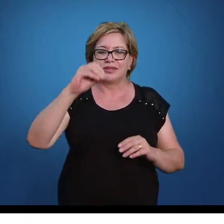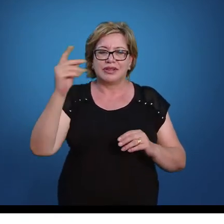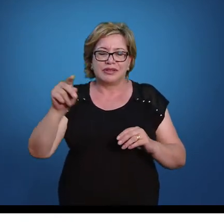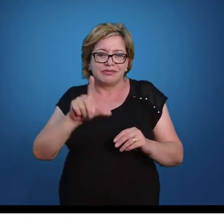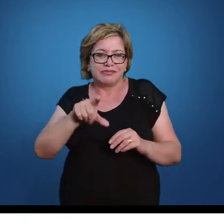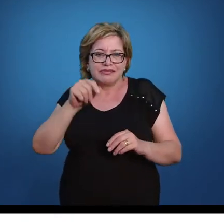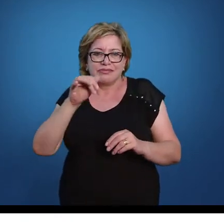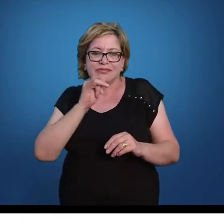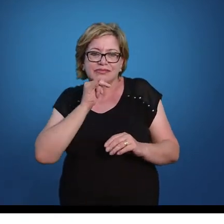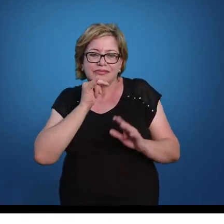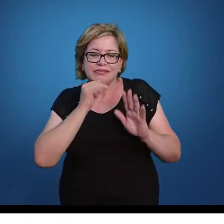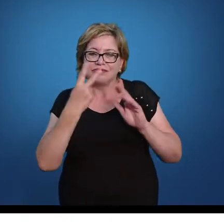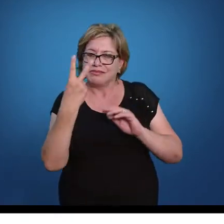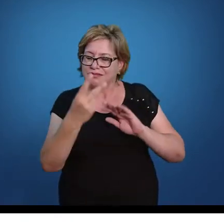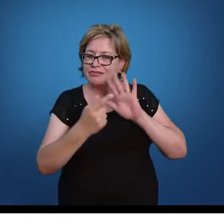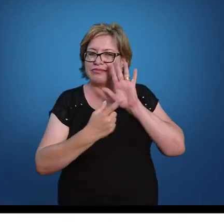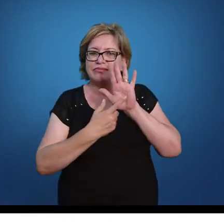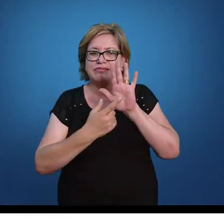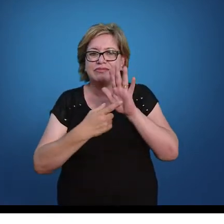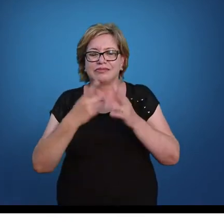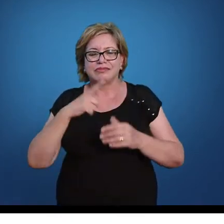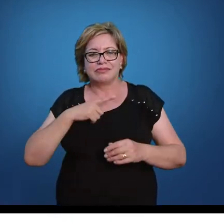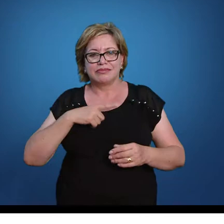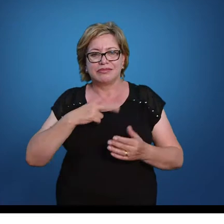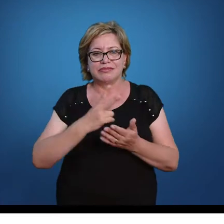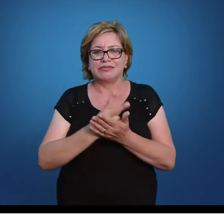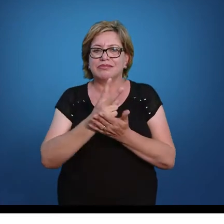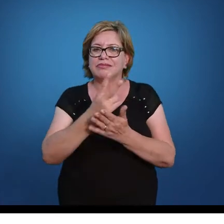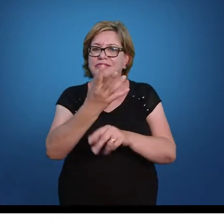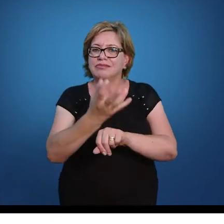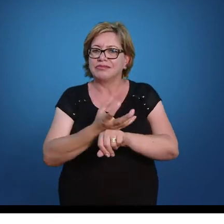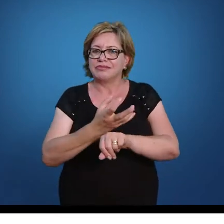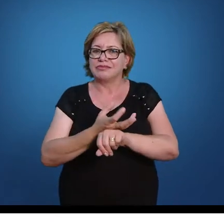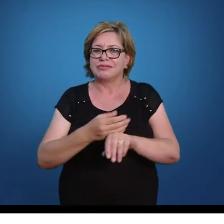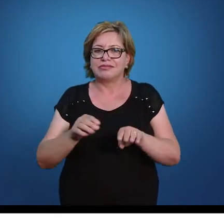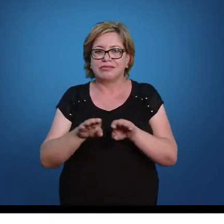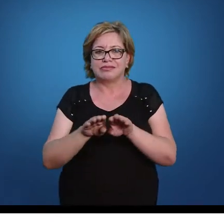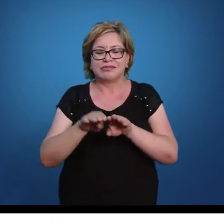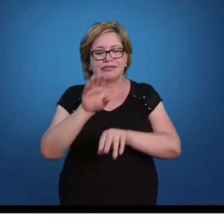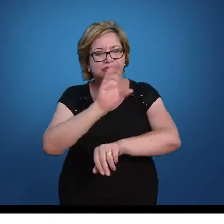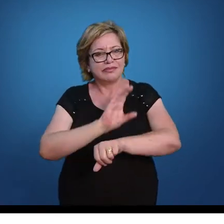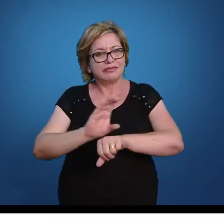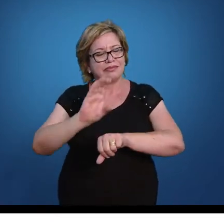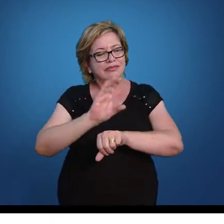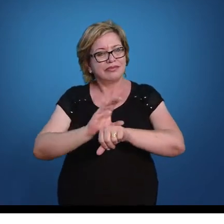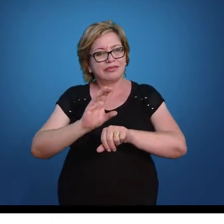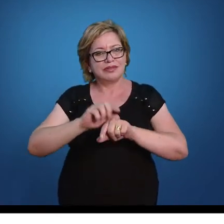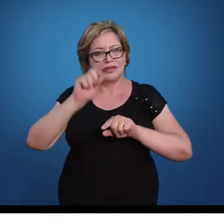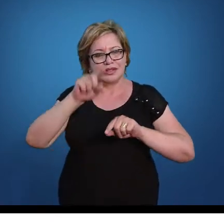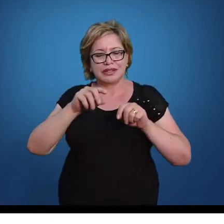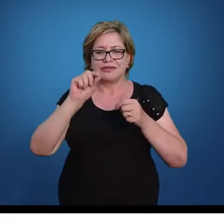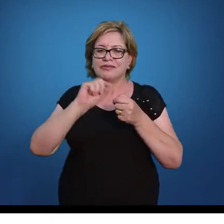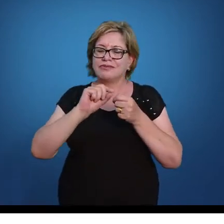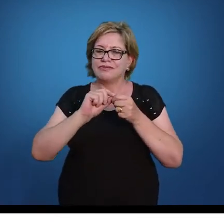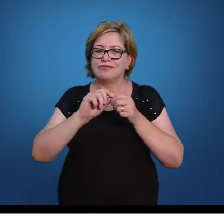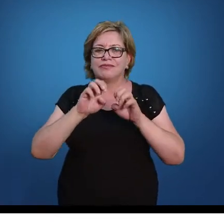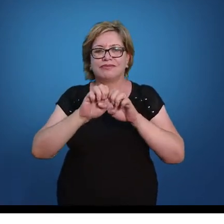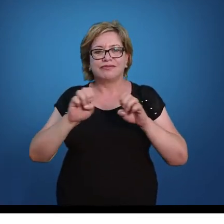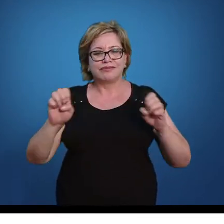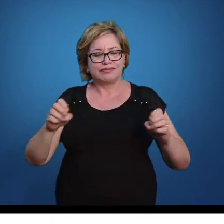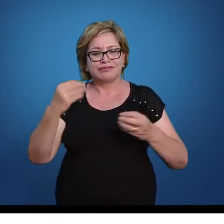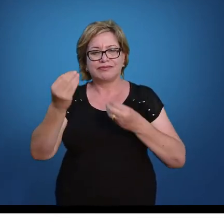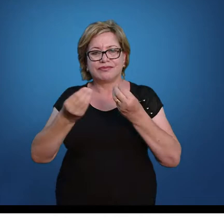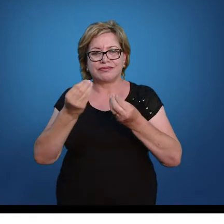que vai ocorrer muito ao longo da nossa disciplina e do curso de vocês, que é trabalhar com equações. Porque,